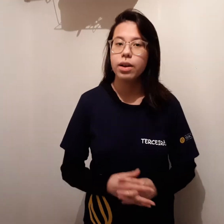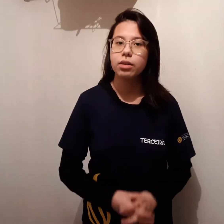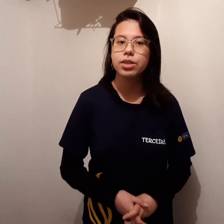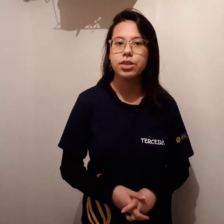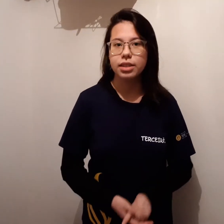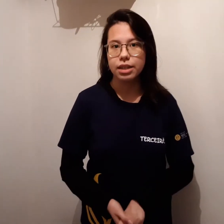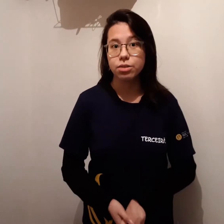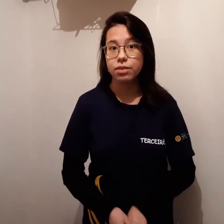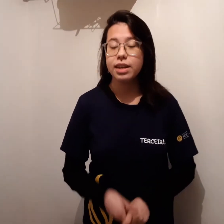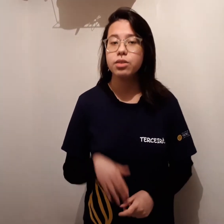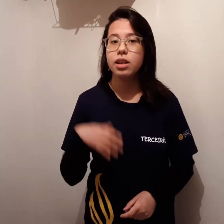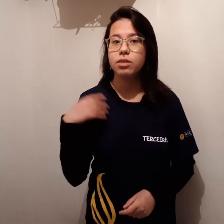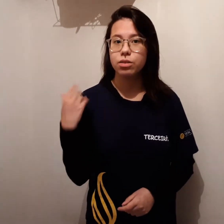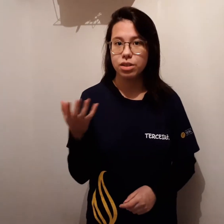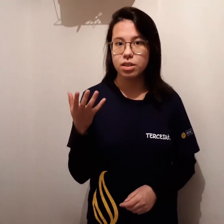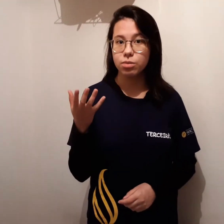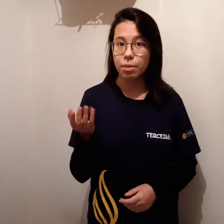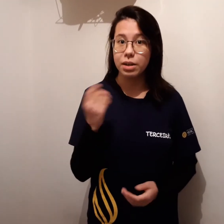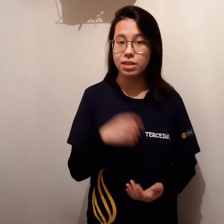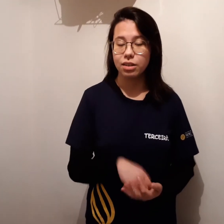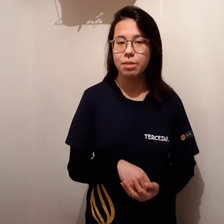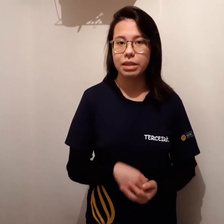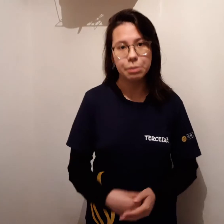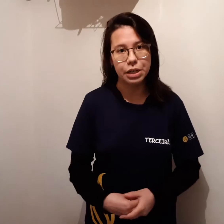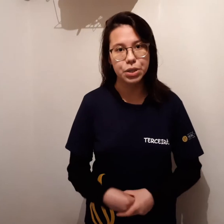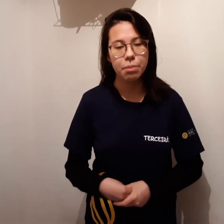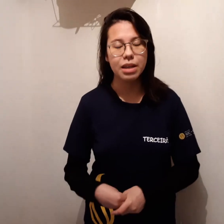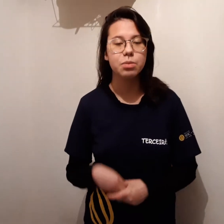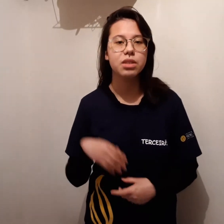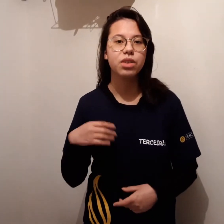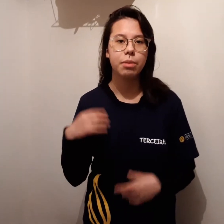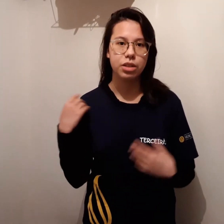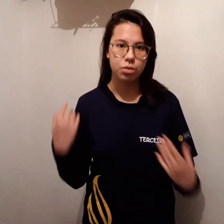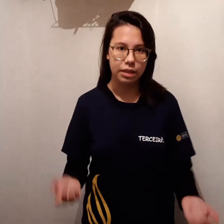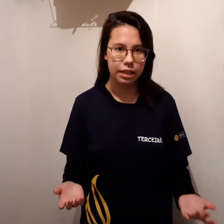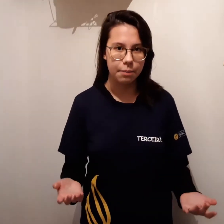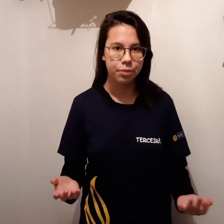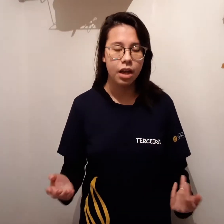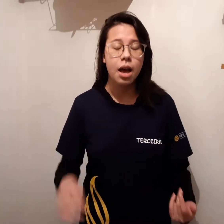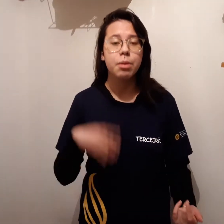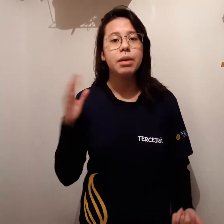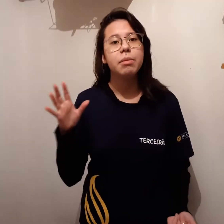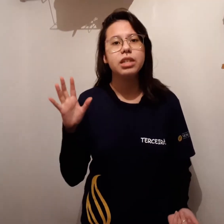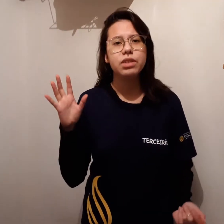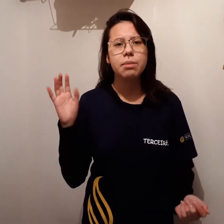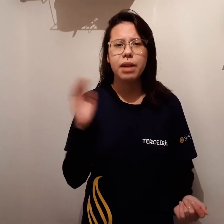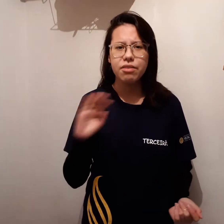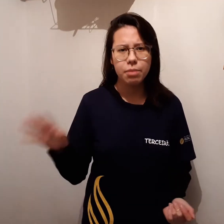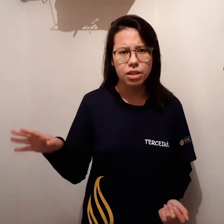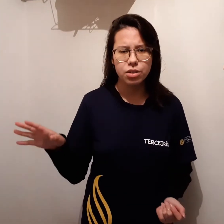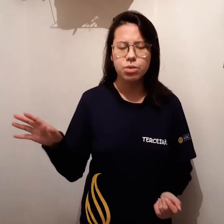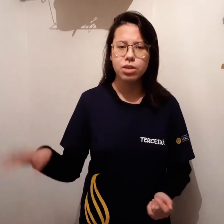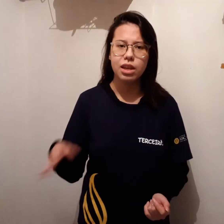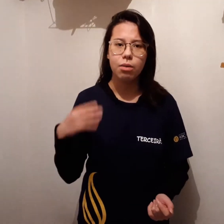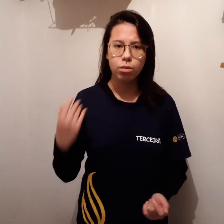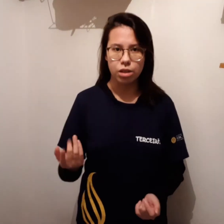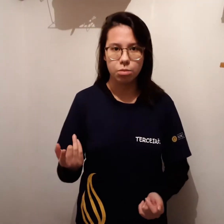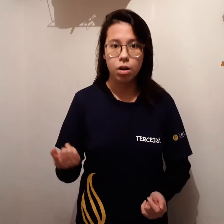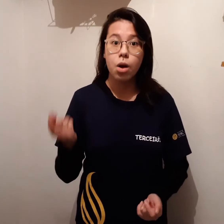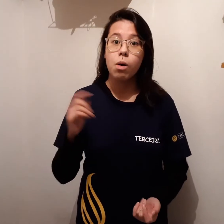recurso didático que vai auxiliar os autistas no aprendizado da matemática, mais especificamente a geometria. Primeiramente, eu vou dizer brevemente o que é o autismo. O